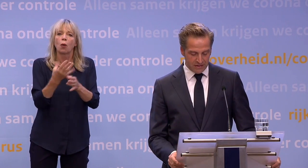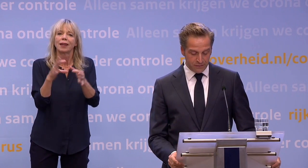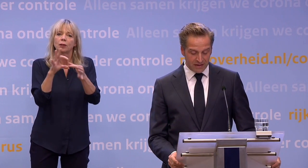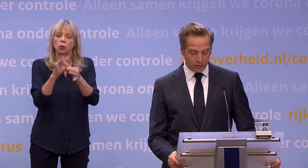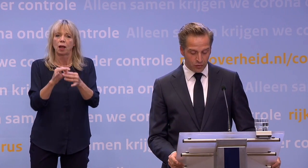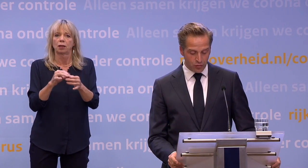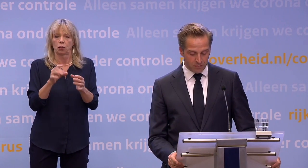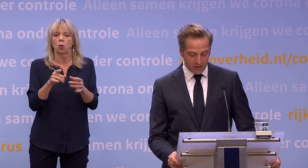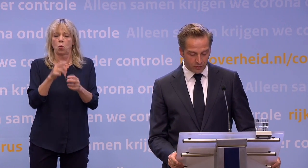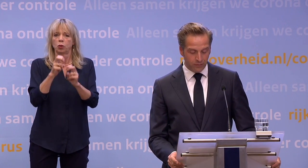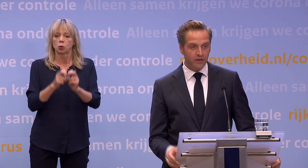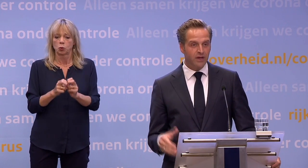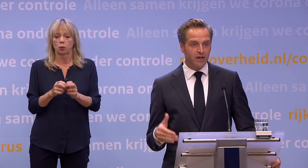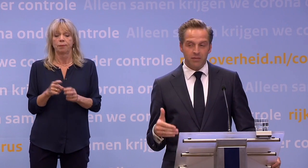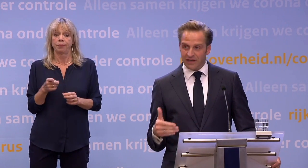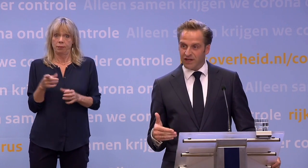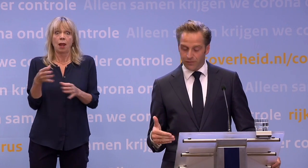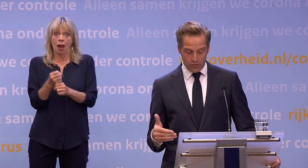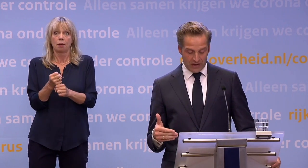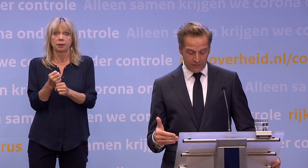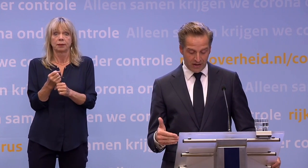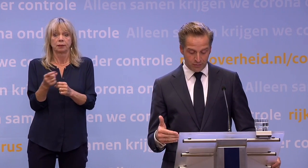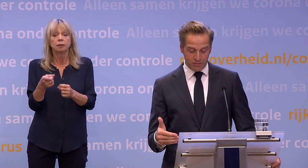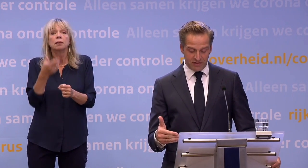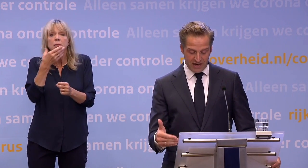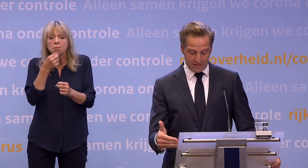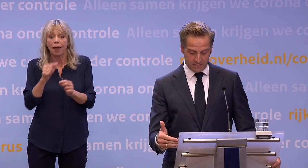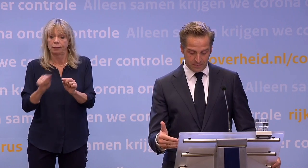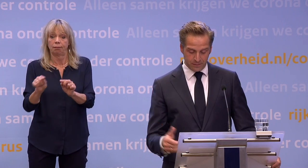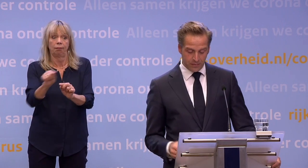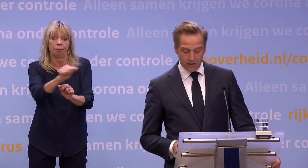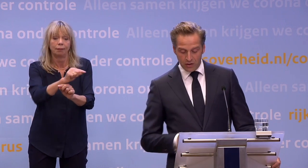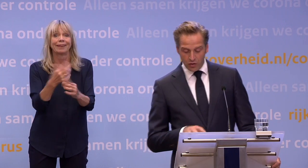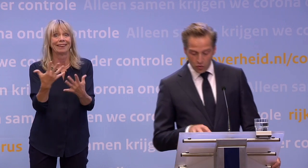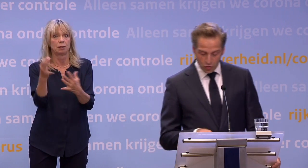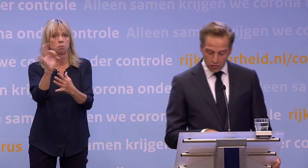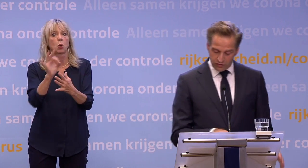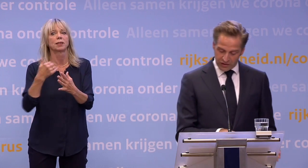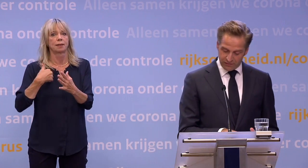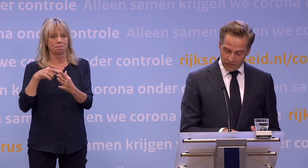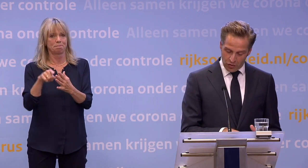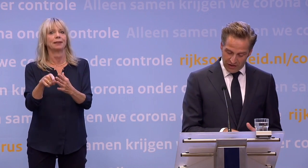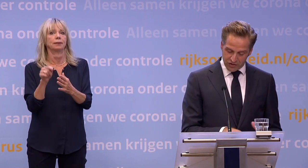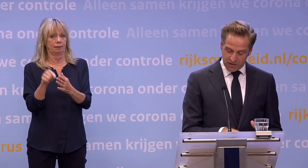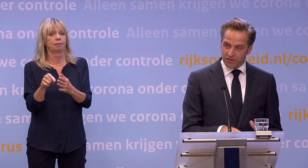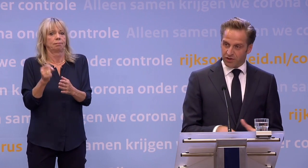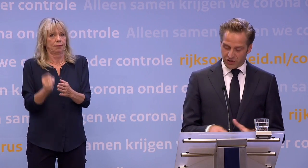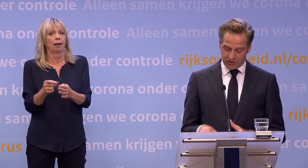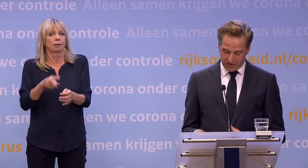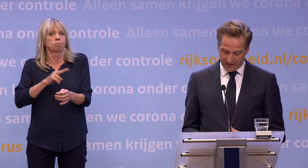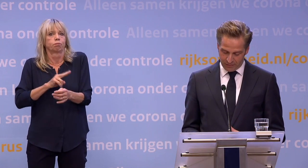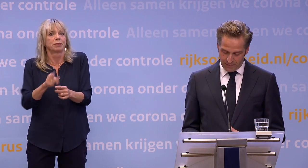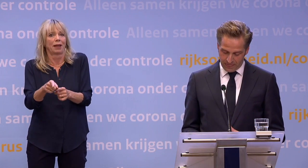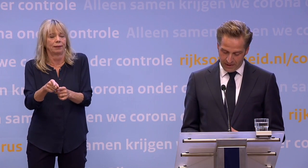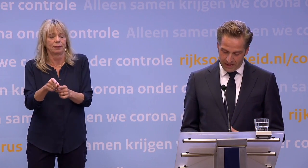mensen die via dit onderzoek in beeld komt... ...blijkt zelf ook daadwerkelijk besmet te zijn. Nou, testen we ook deze mensen pas